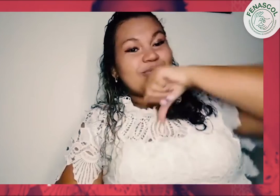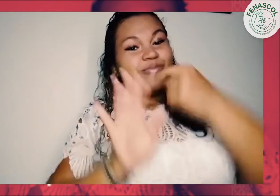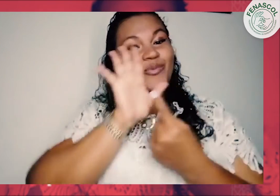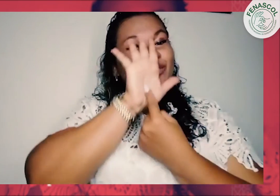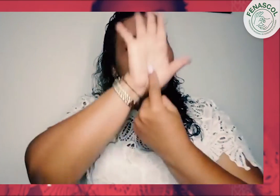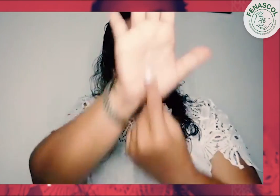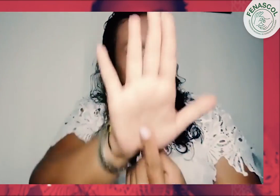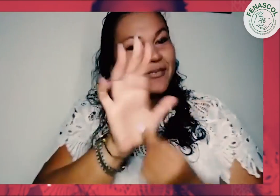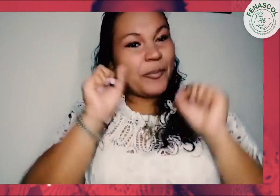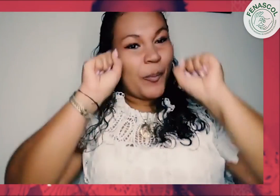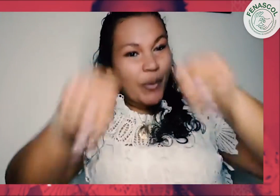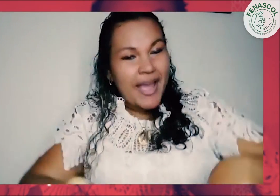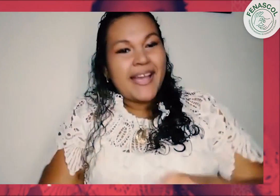orgullosa de demostrar que soy capaz